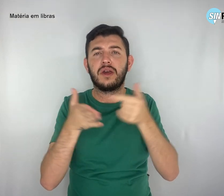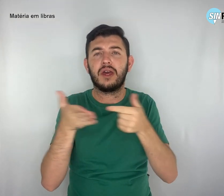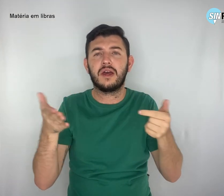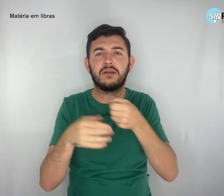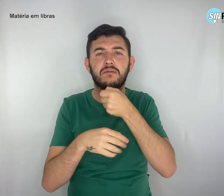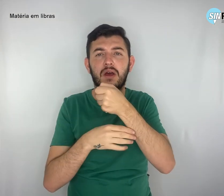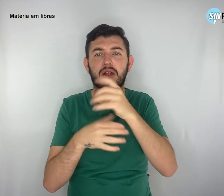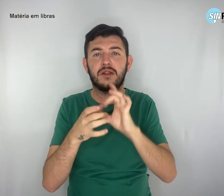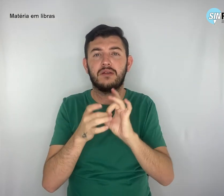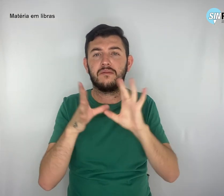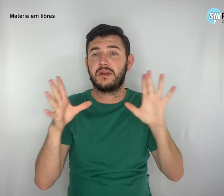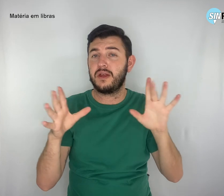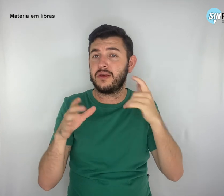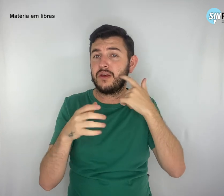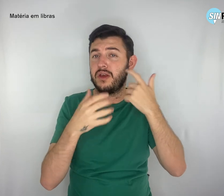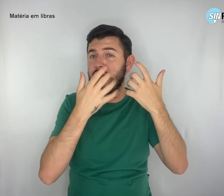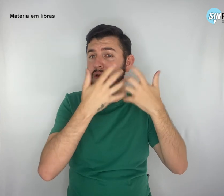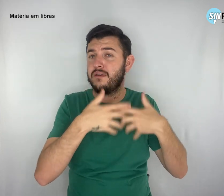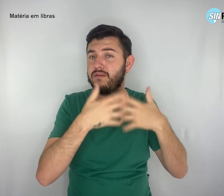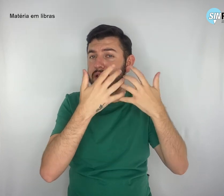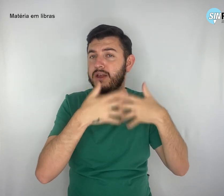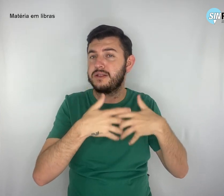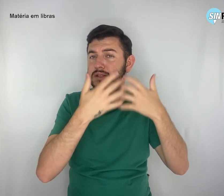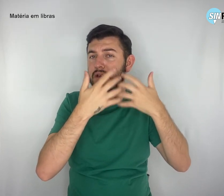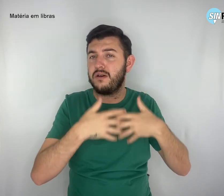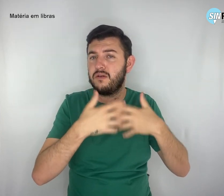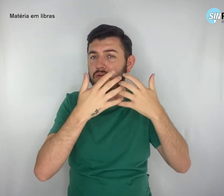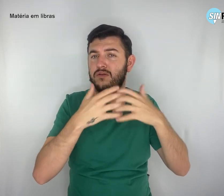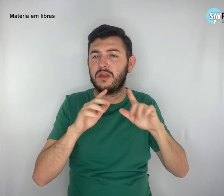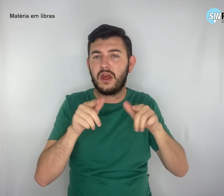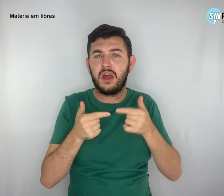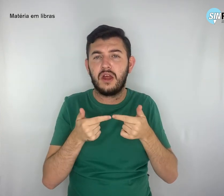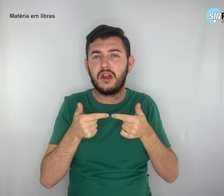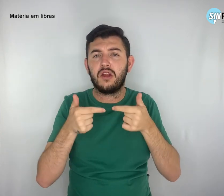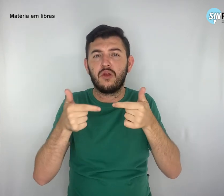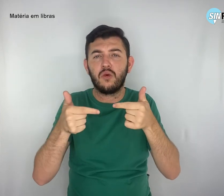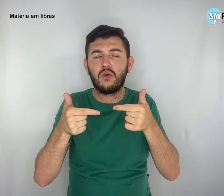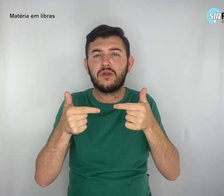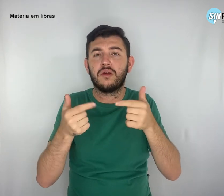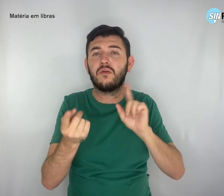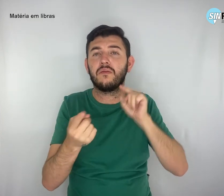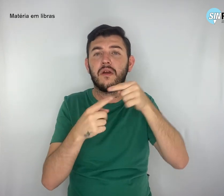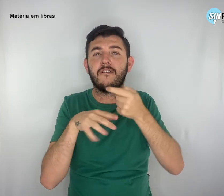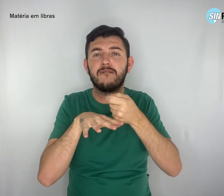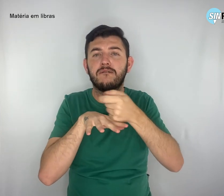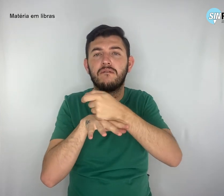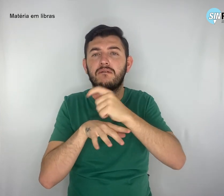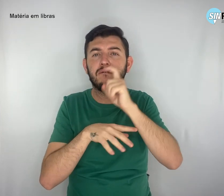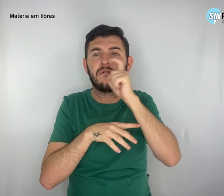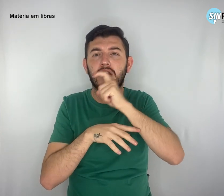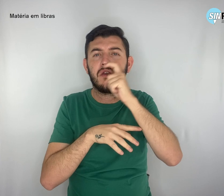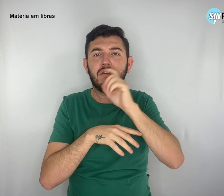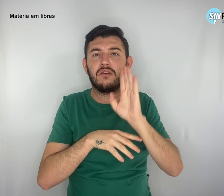reflexões sobre a importância do combate às fake news e do fortalecimento da democracia.